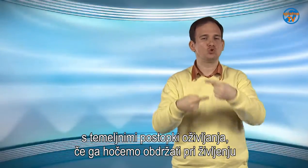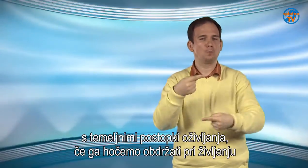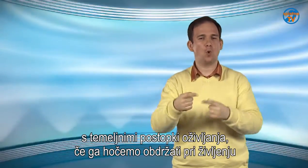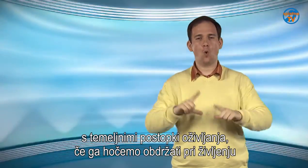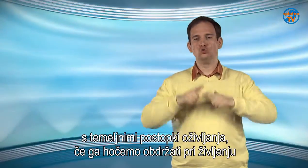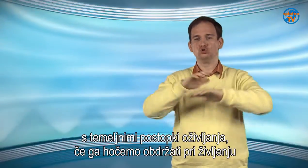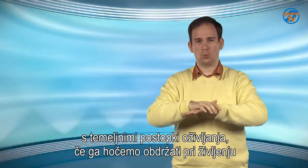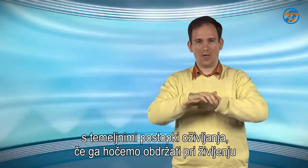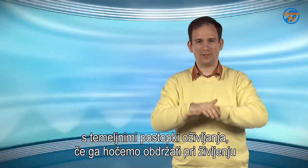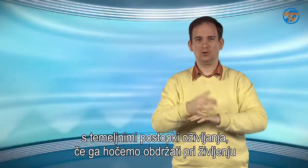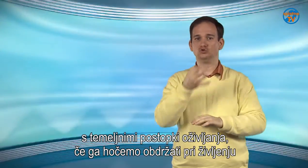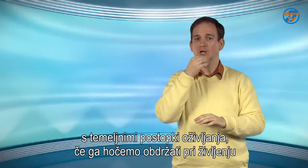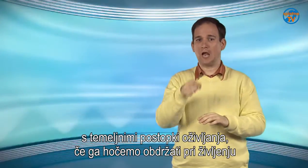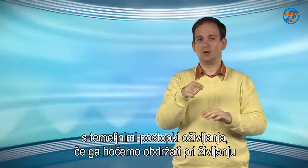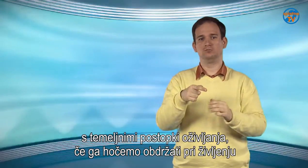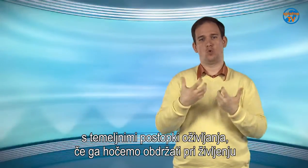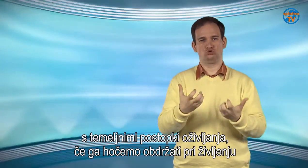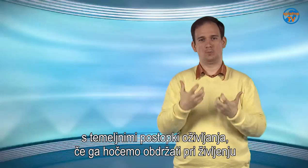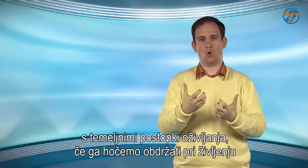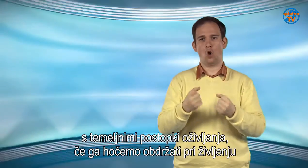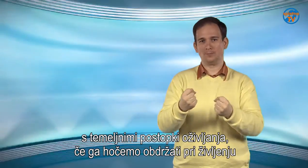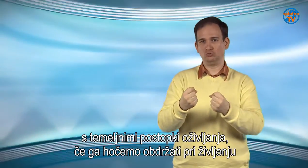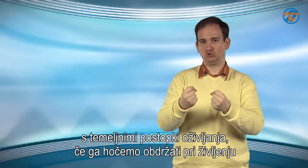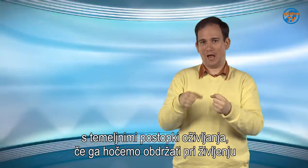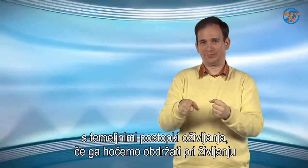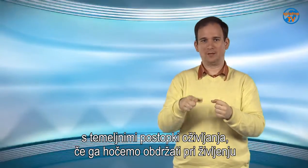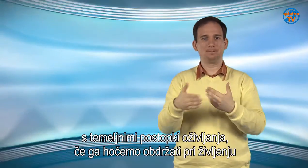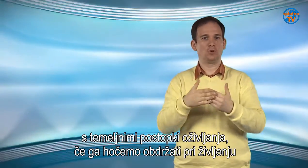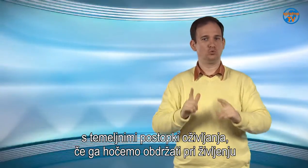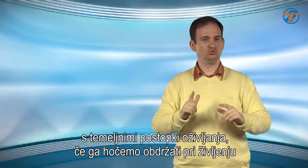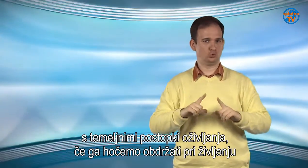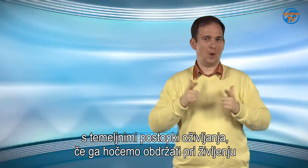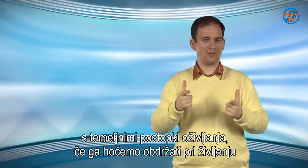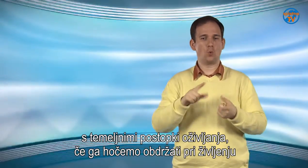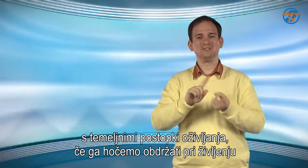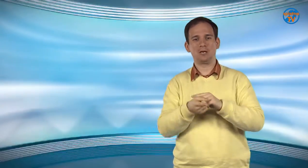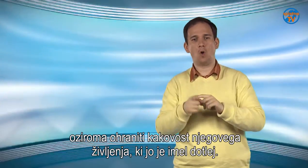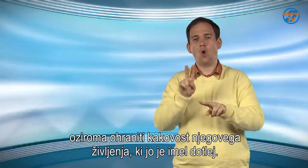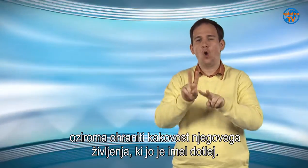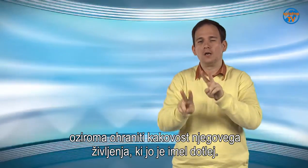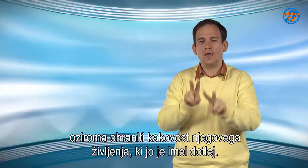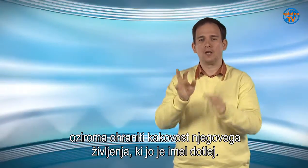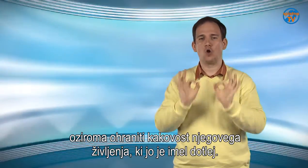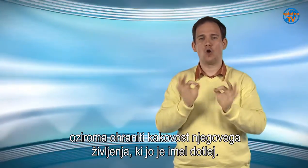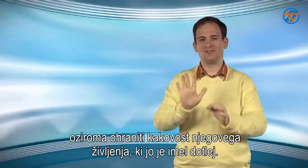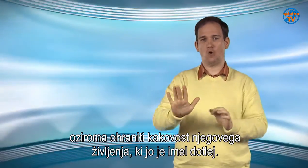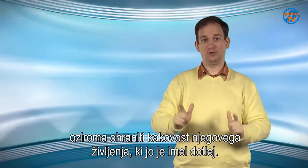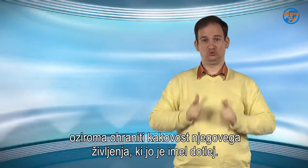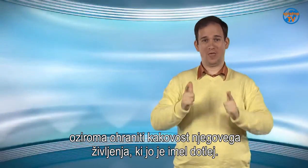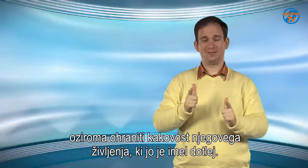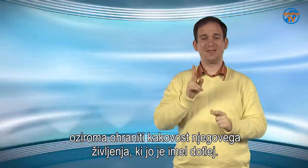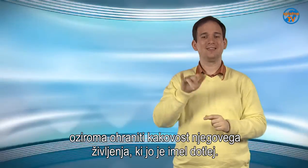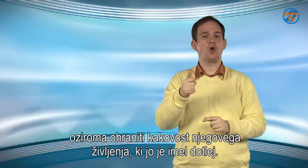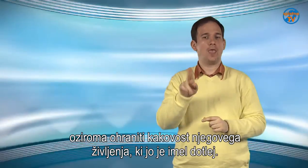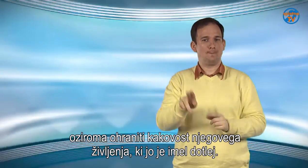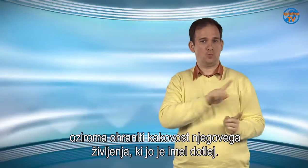če ga hočemo obdržati pri življenju oziroma ohraniti kakovost njegovega življenja, ki jo je imel dotlej.